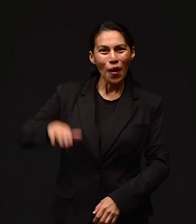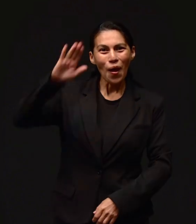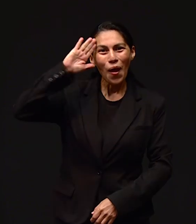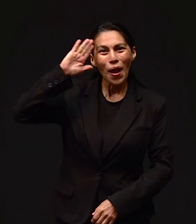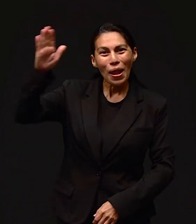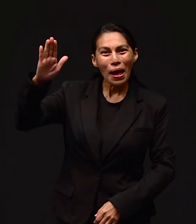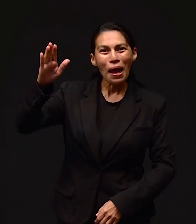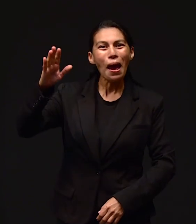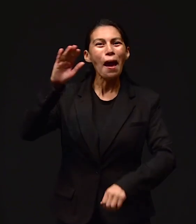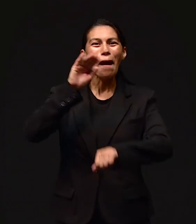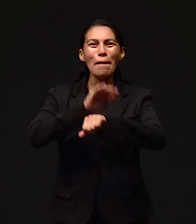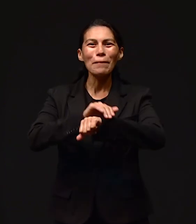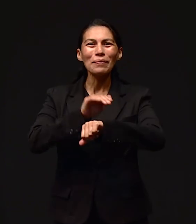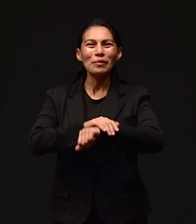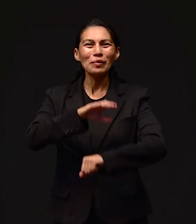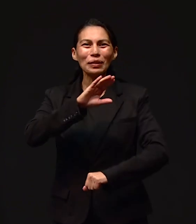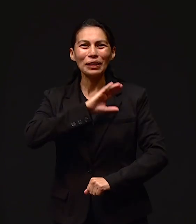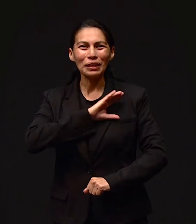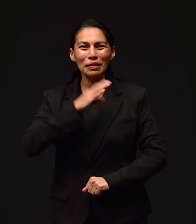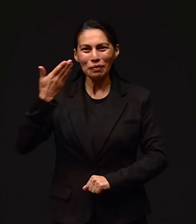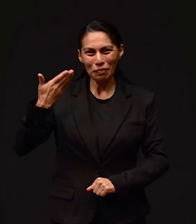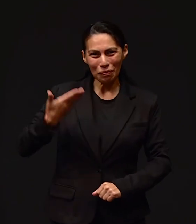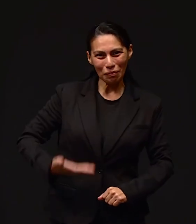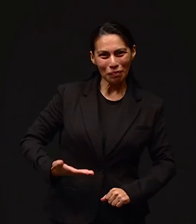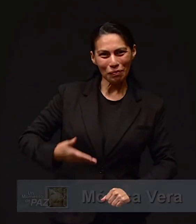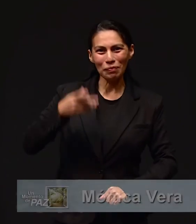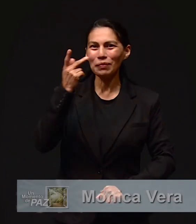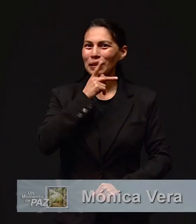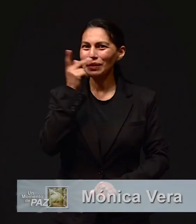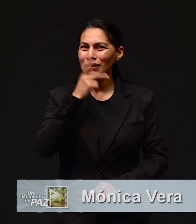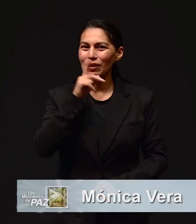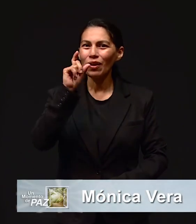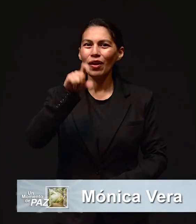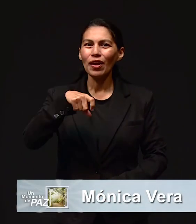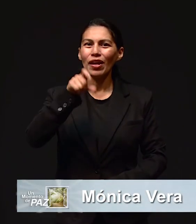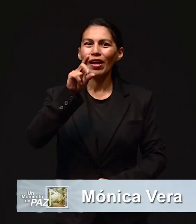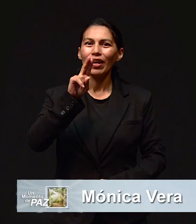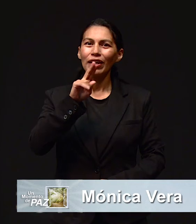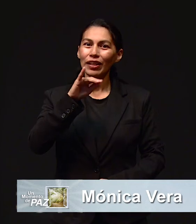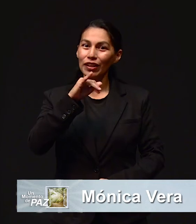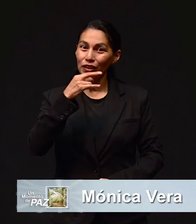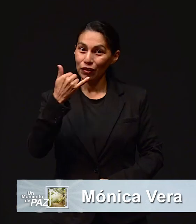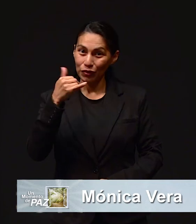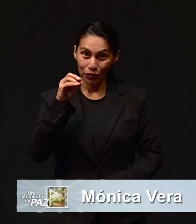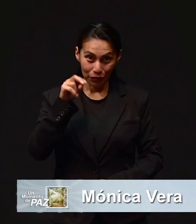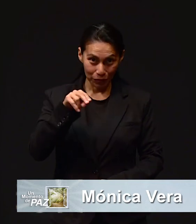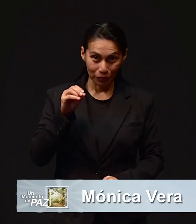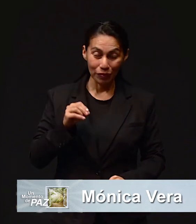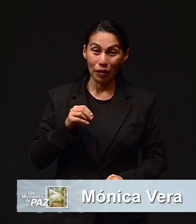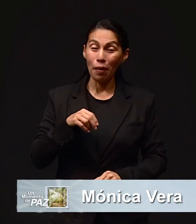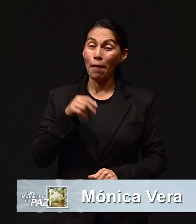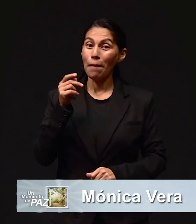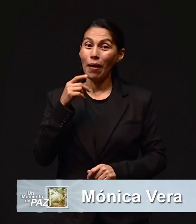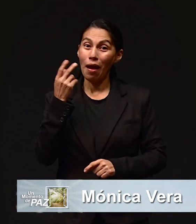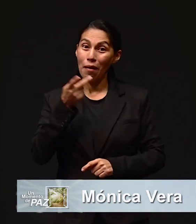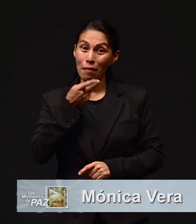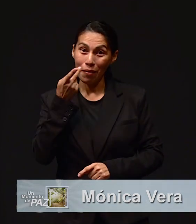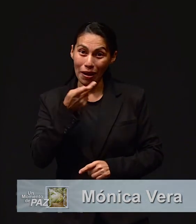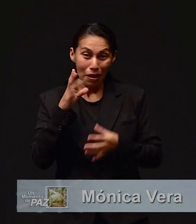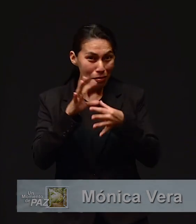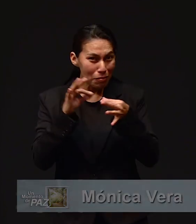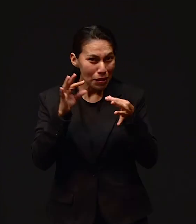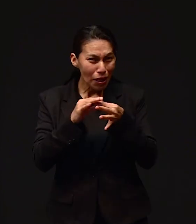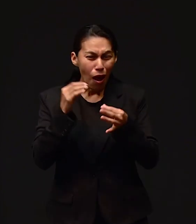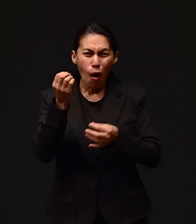¿Qué tal, queridos amigos? El Pastor Quillono con ustedes para hablar del poder de la oración.